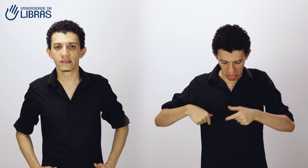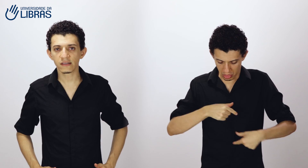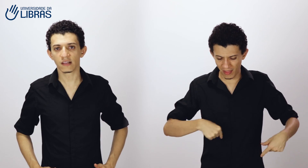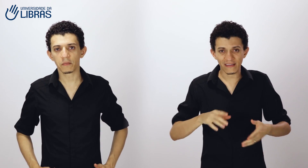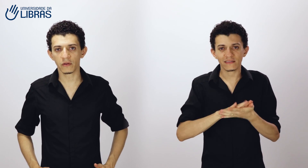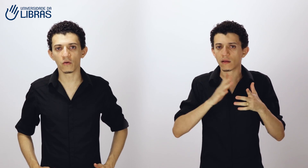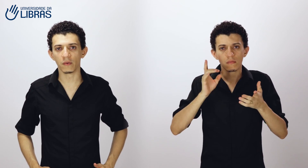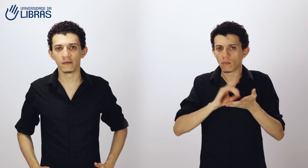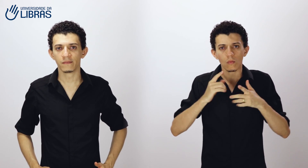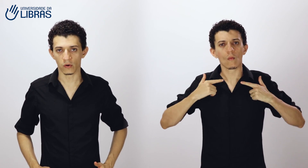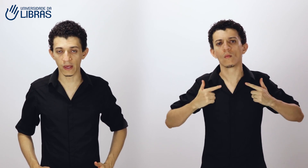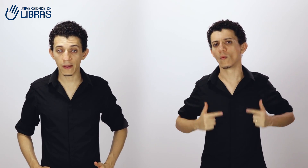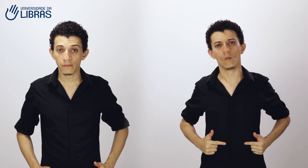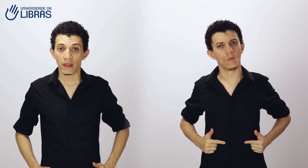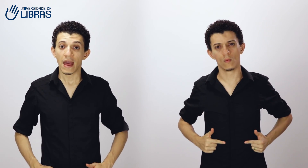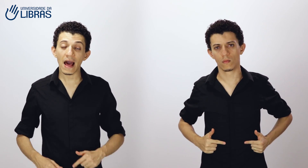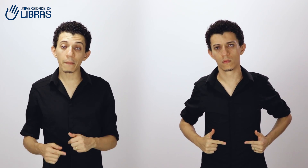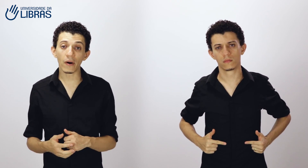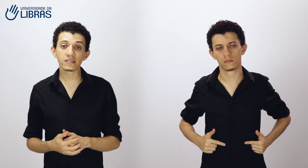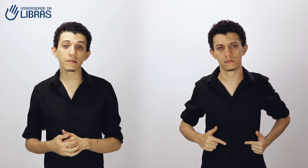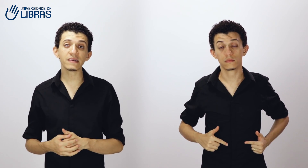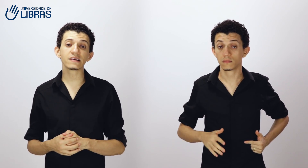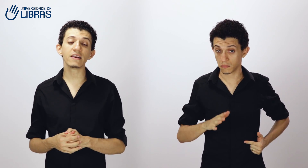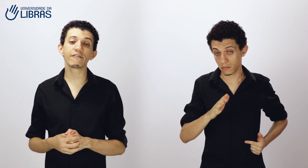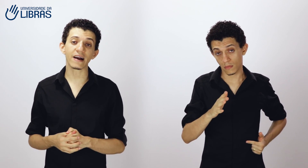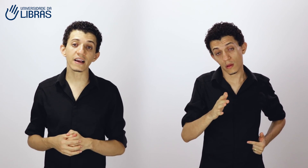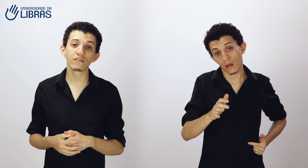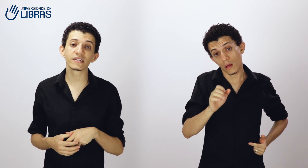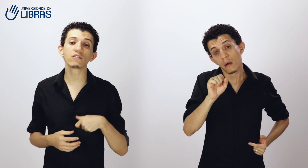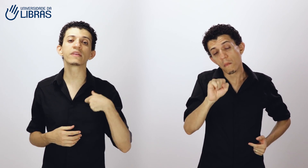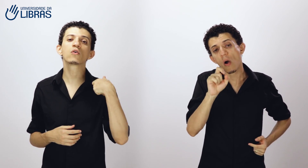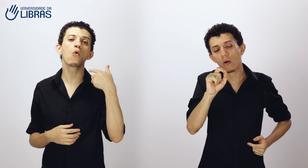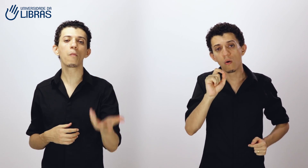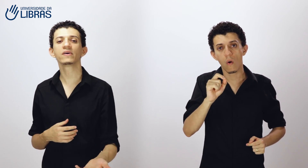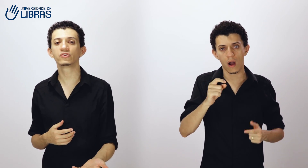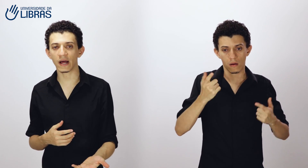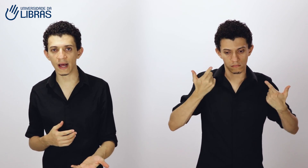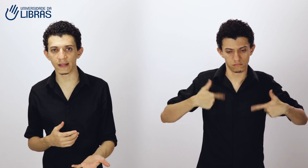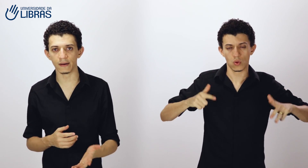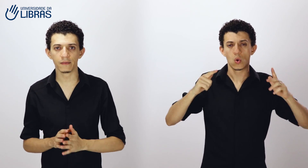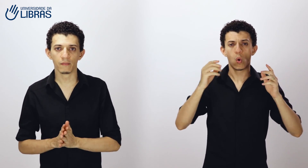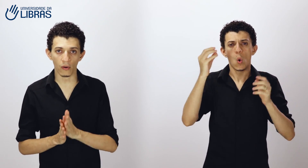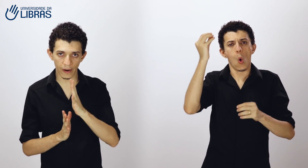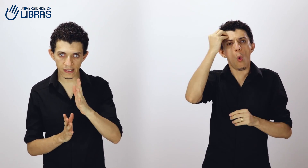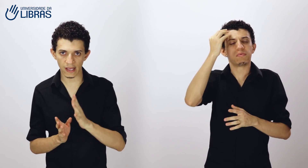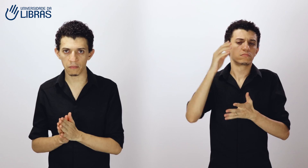sem estampa nenhuma. Ok? Ela pode também significar que você não tem culpa de nada. Por exemplo...